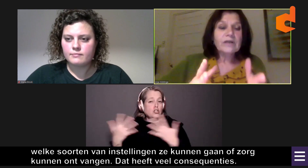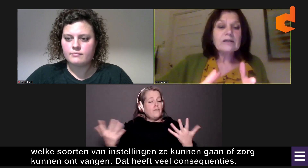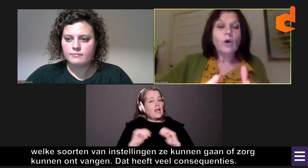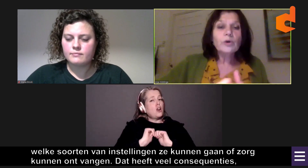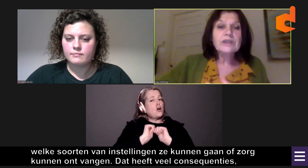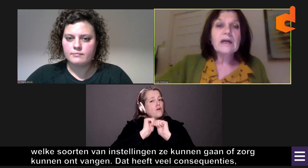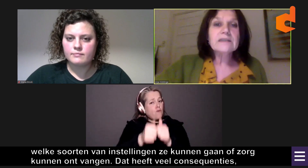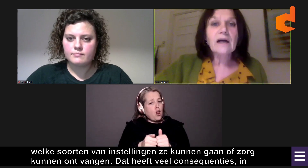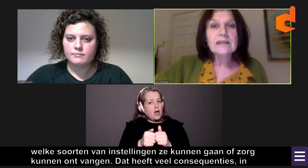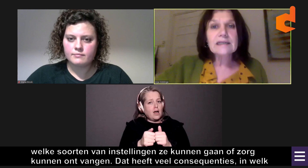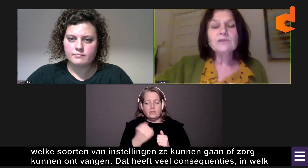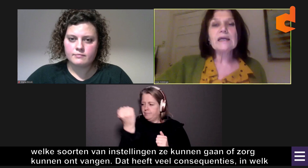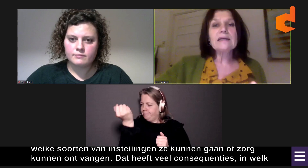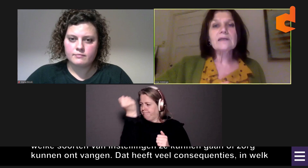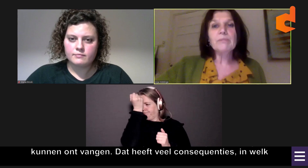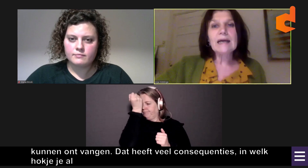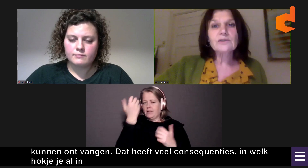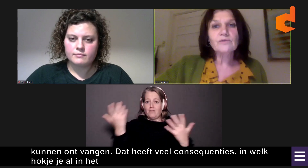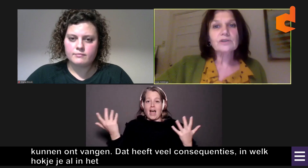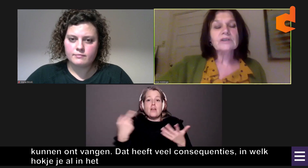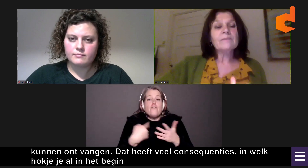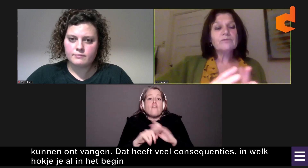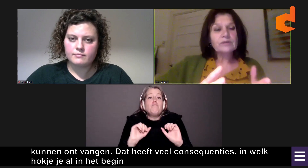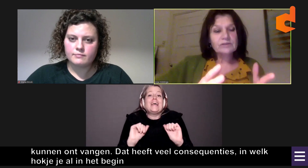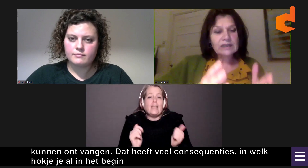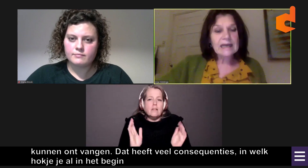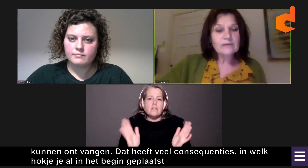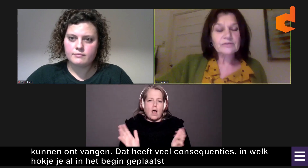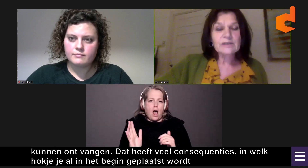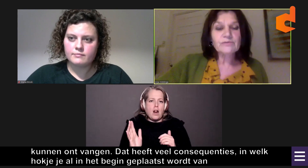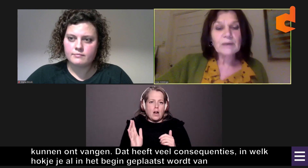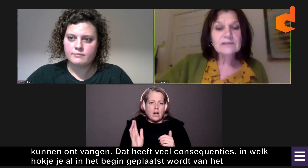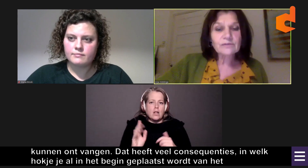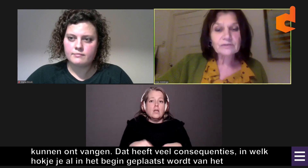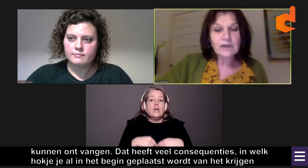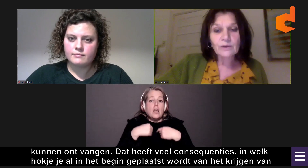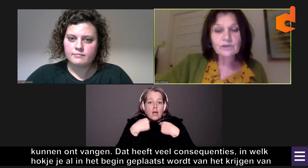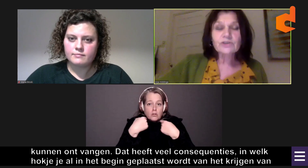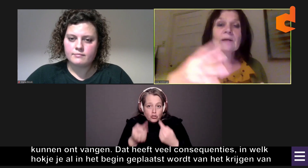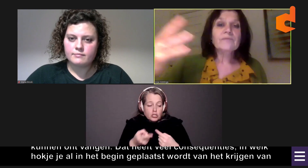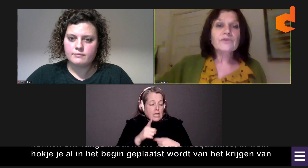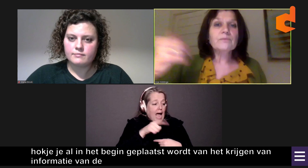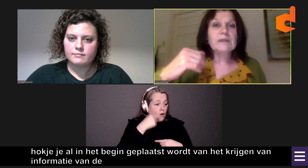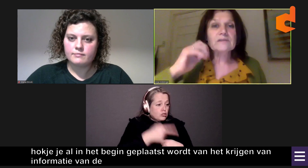welk hokje je al in het begin geplaatst wordt... van het krijgen van informatie van de ouders... tot en met